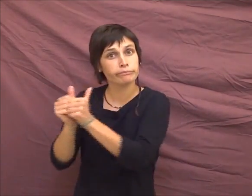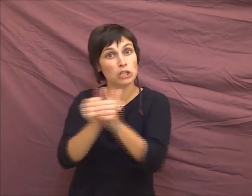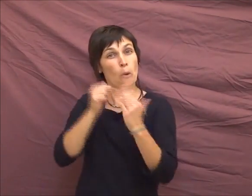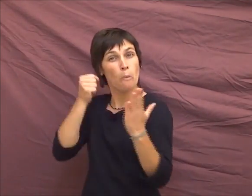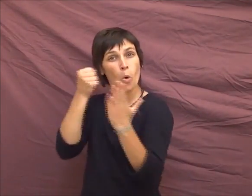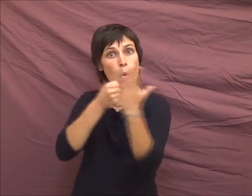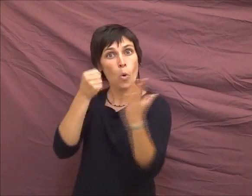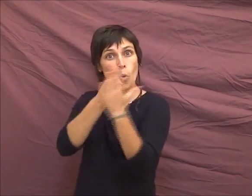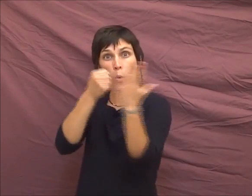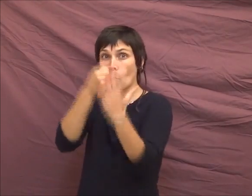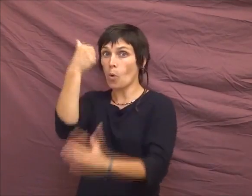'appelle le bio-pouvoir.